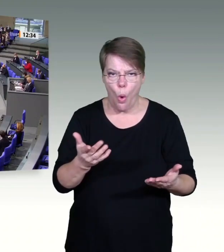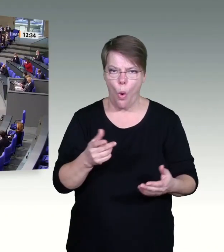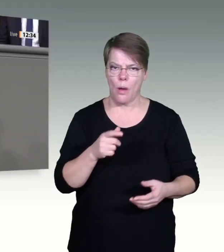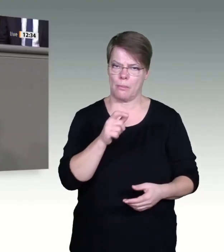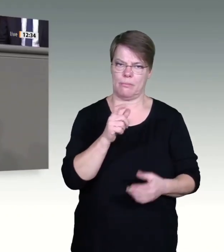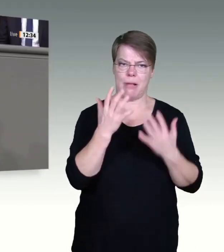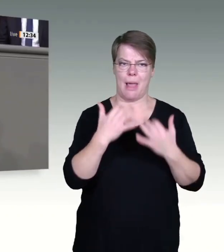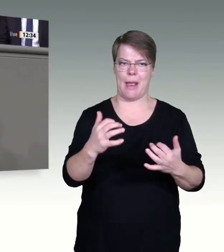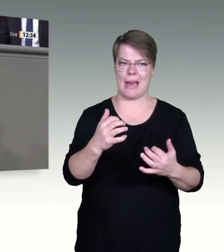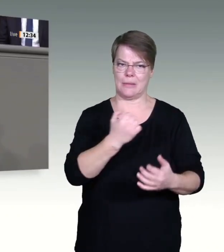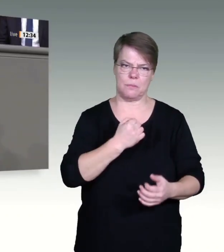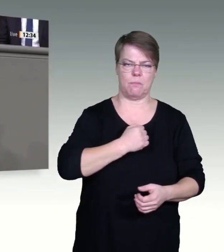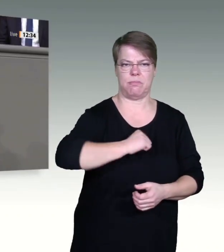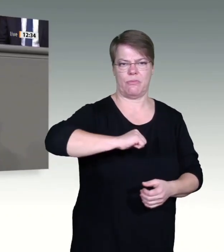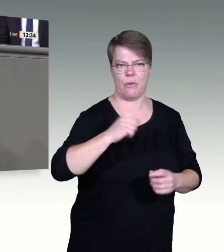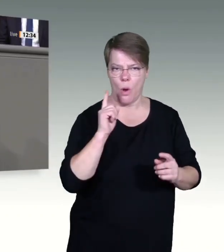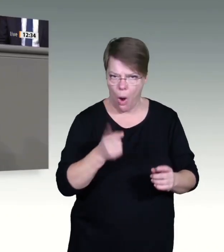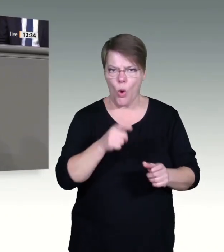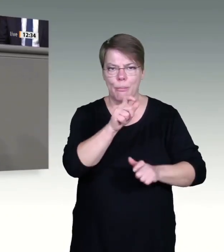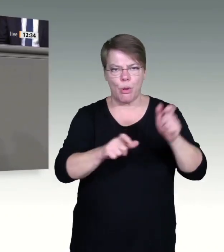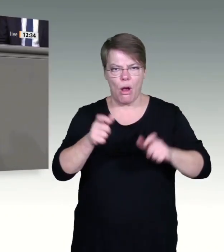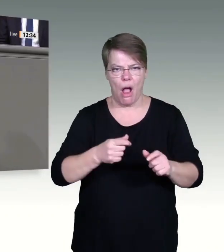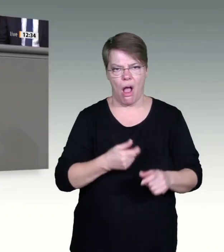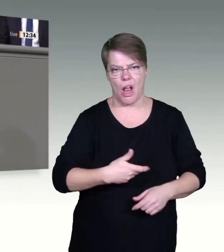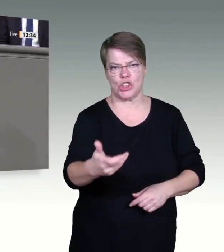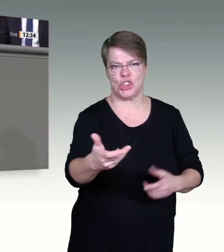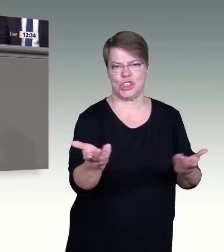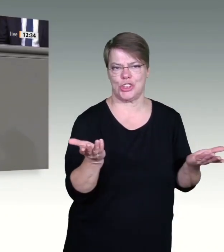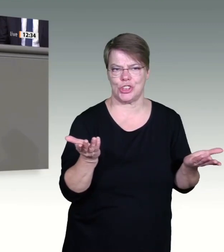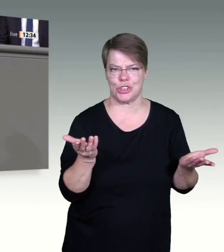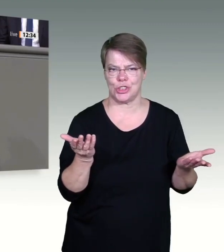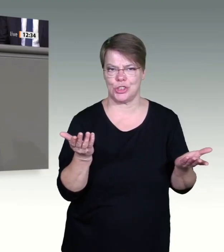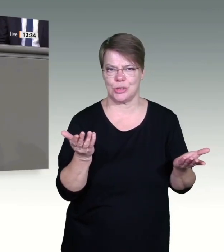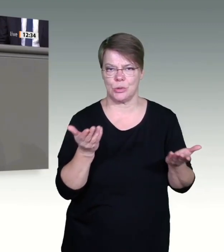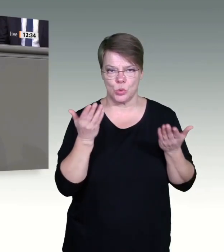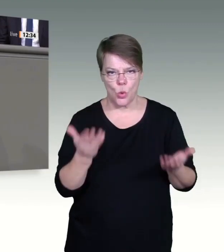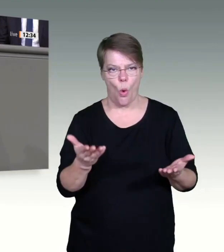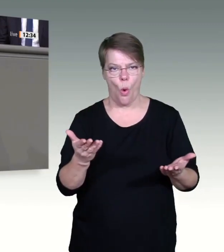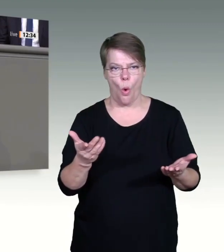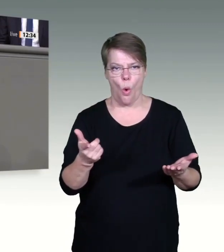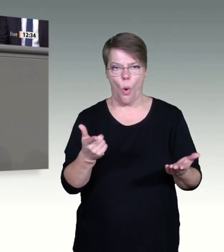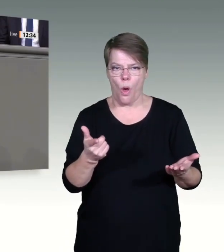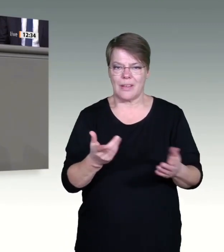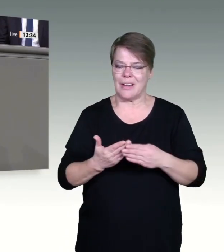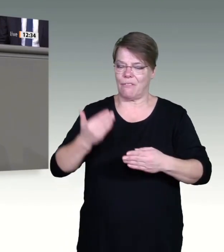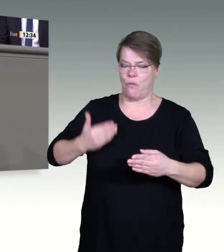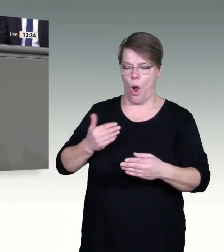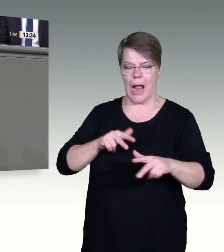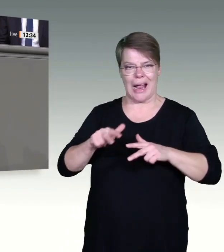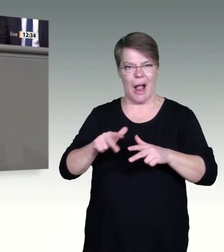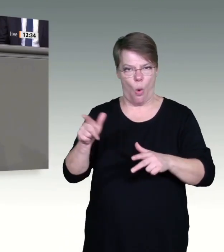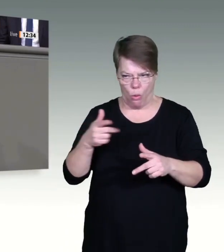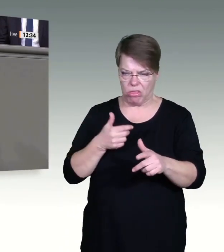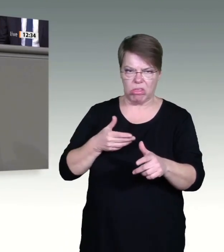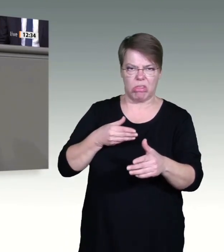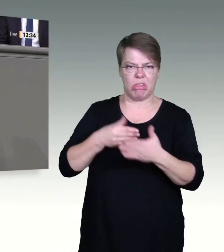Regierung gibt es keine roten Linien mehr, haben Sie gesagt. Das ist die selbstherrliche Sprache von Verfassungsverächtern. Das muss ich Ihnen